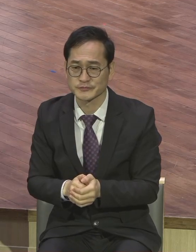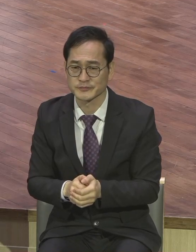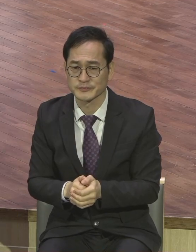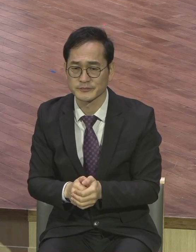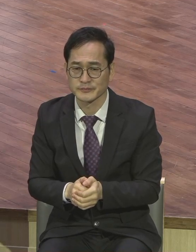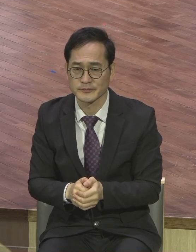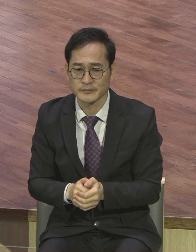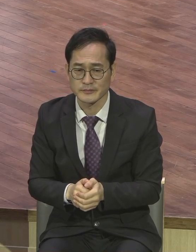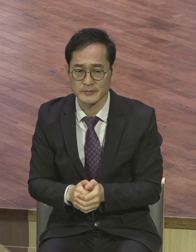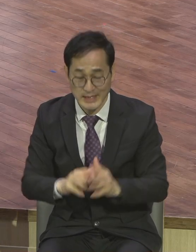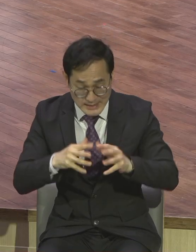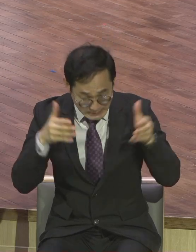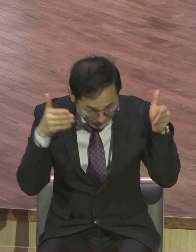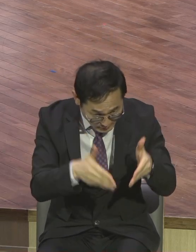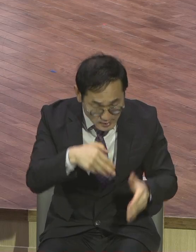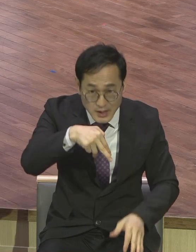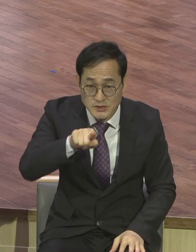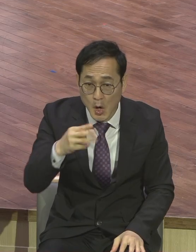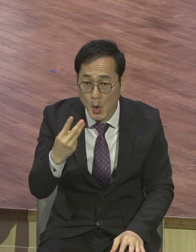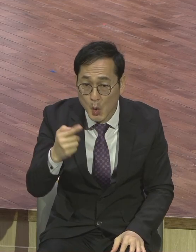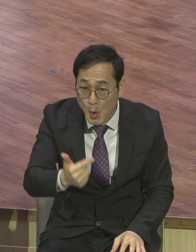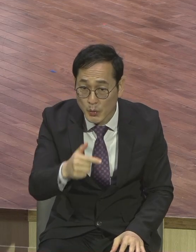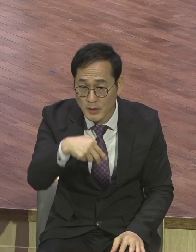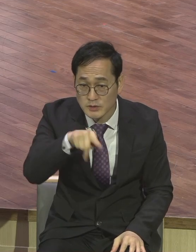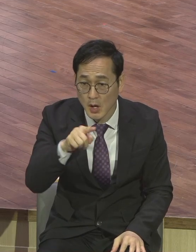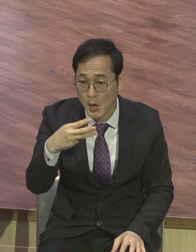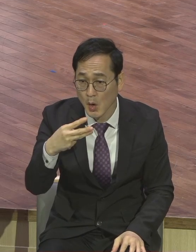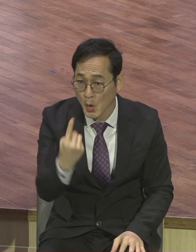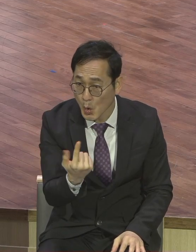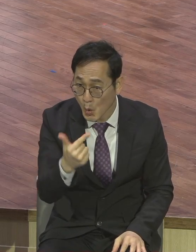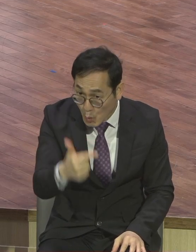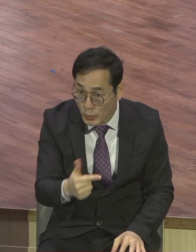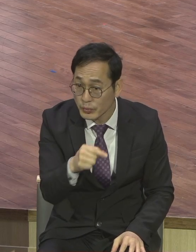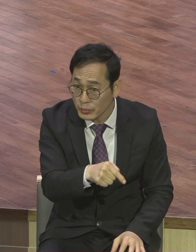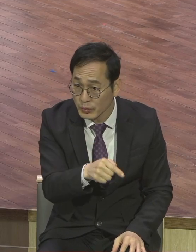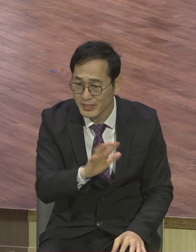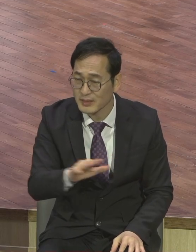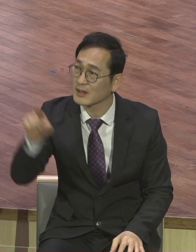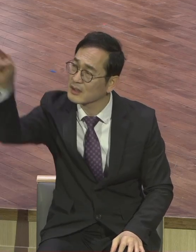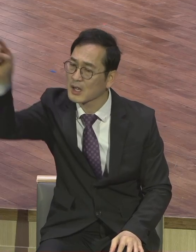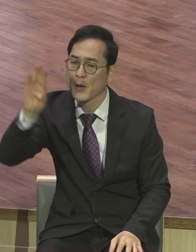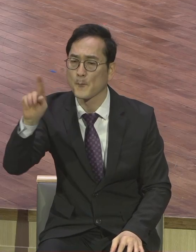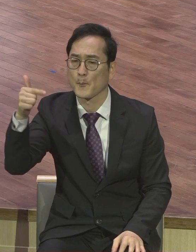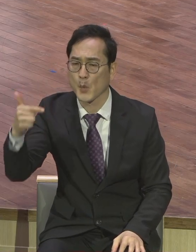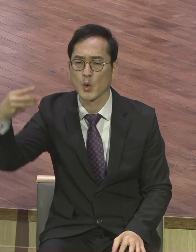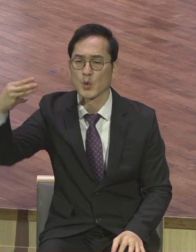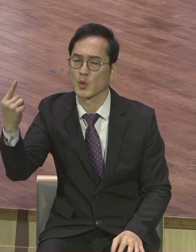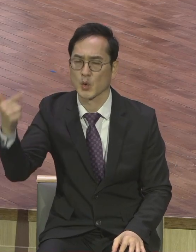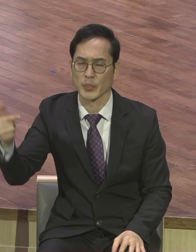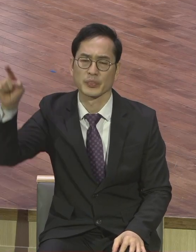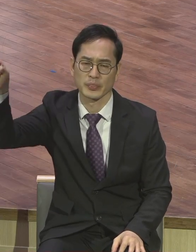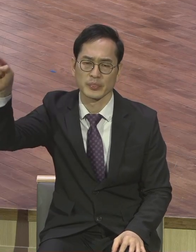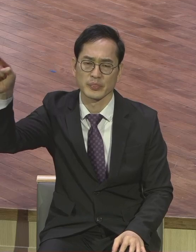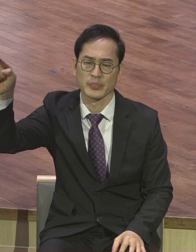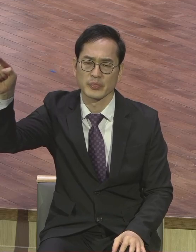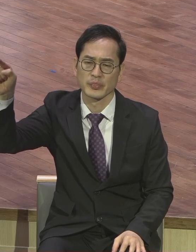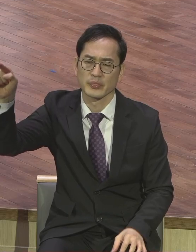인생을 살아야 한다. 그것이 바로 하나님을 기쁘시게 하는 것이다.